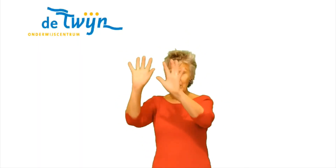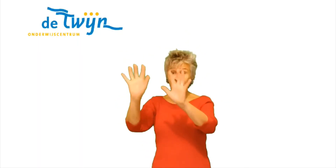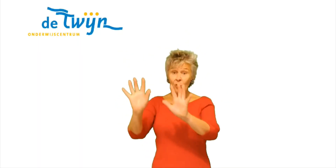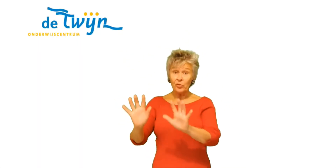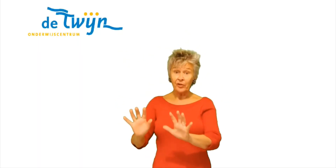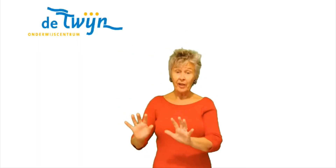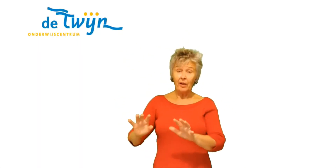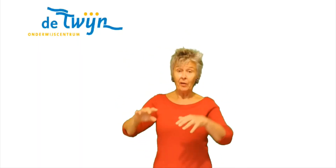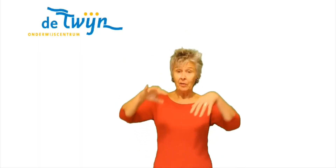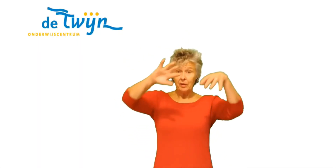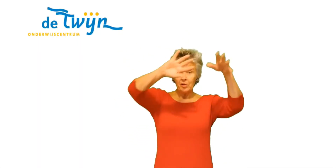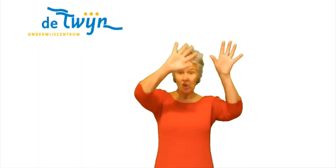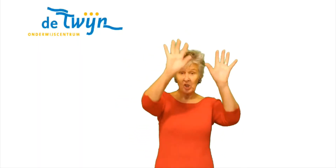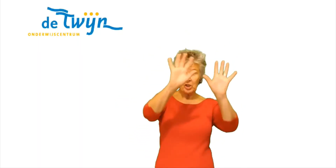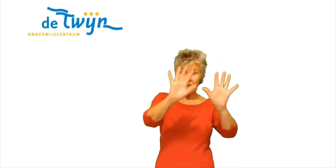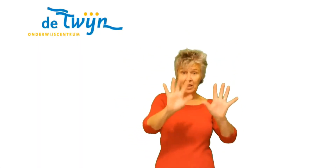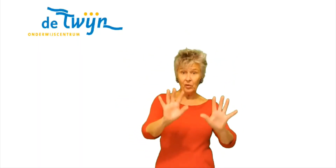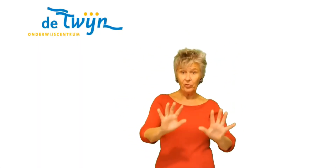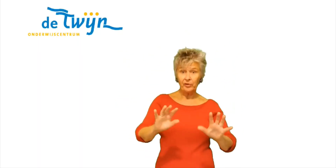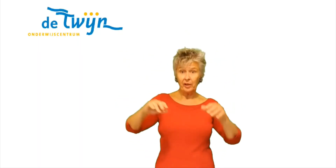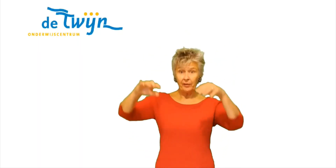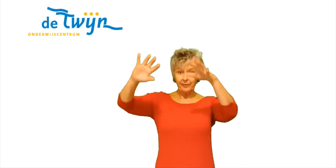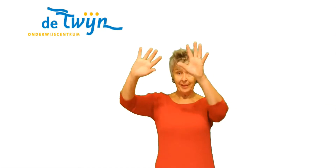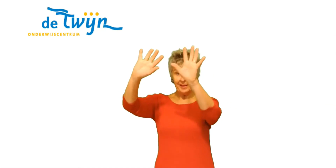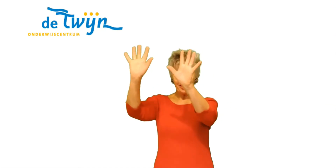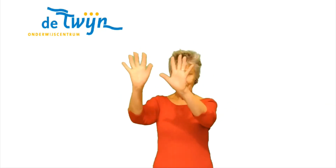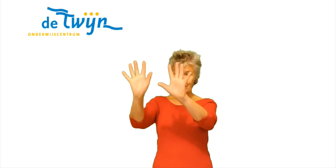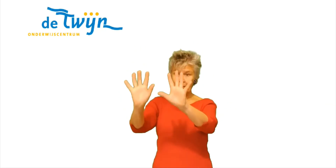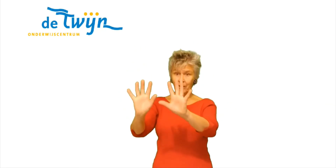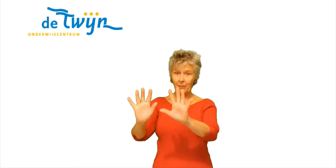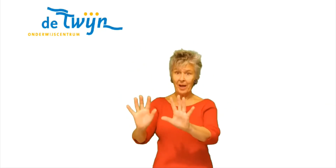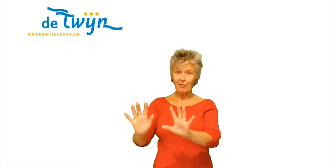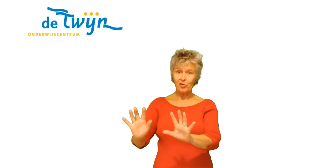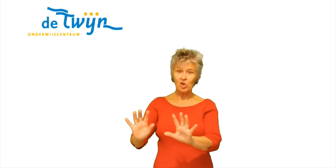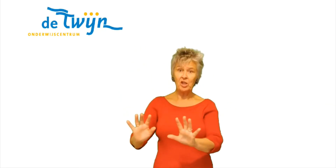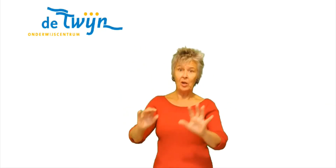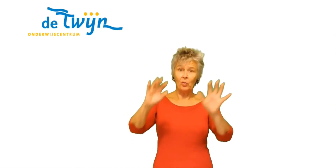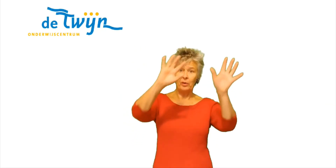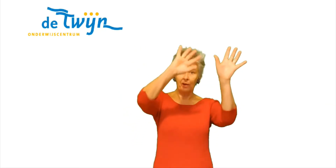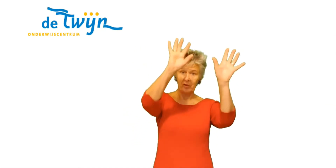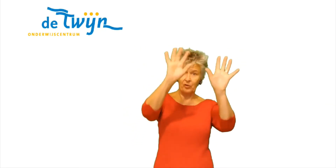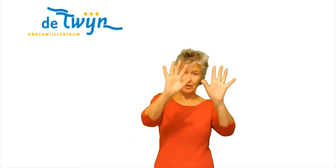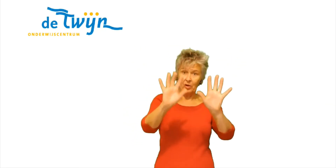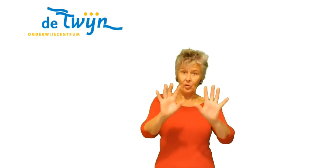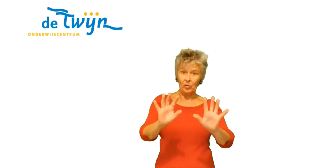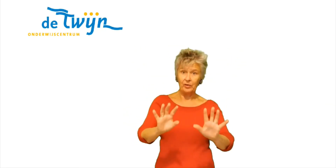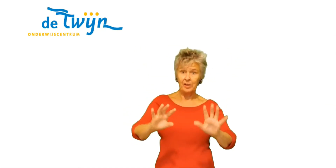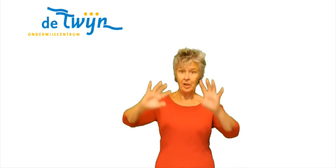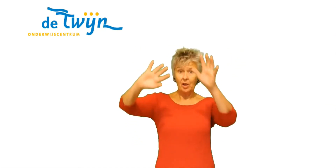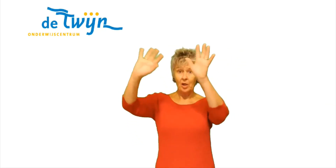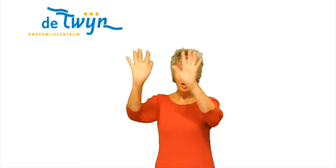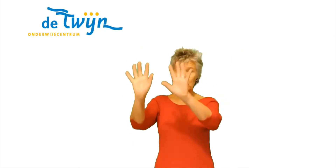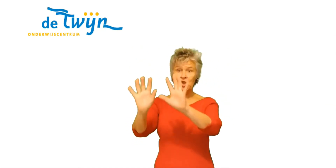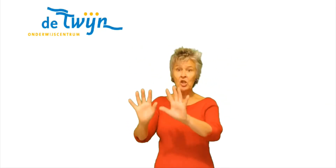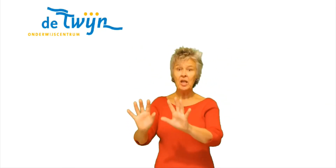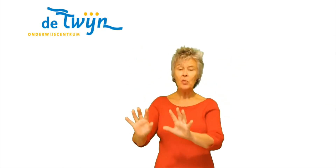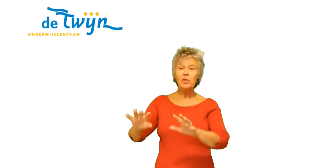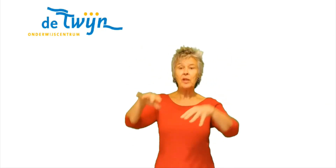Sneeuwt het al Sneeuwt het al Dit is het gebaar van sneeuwen Als het nog in de lucht is Sneeuwt het